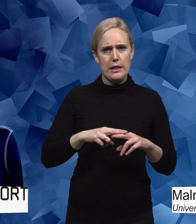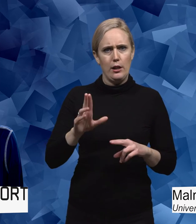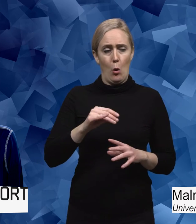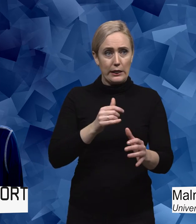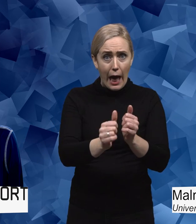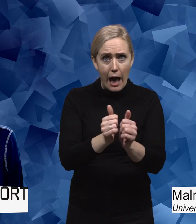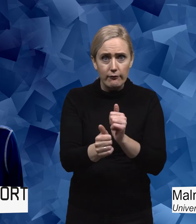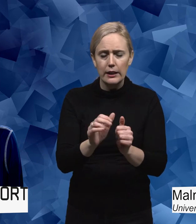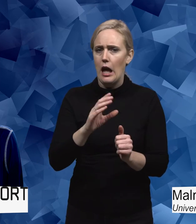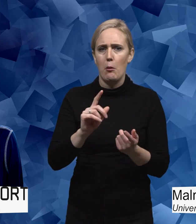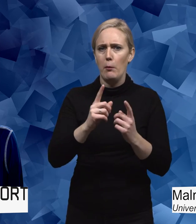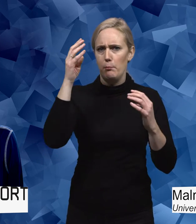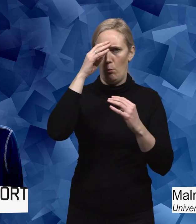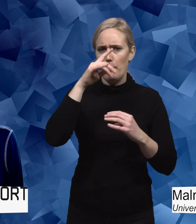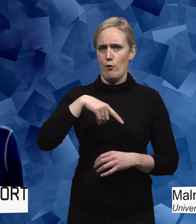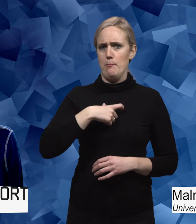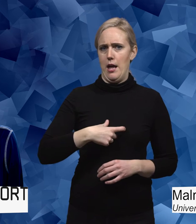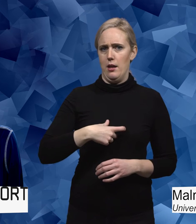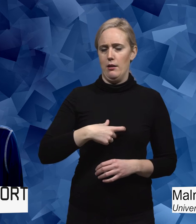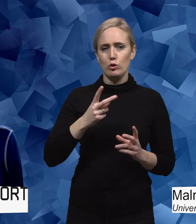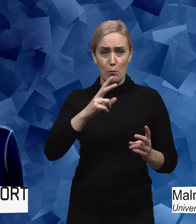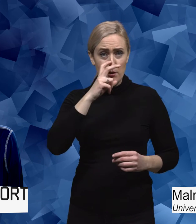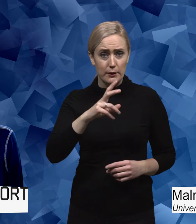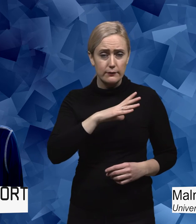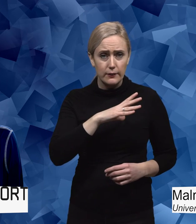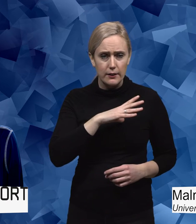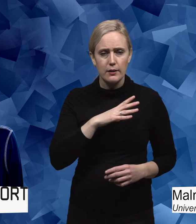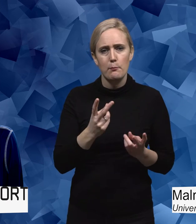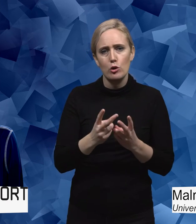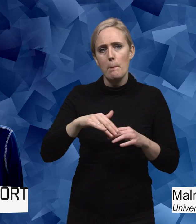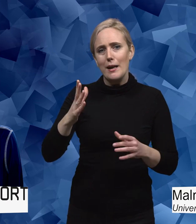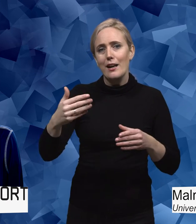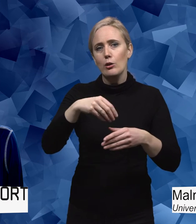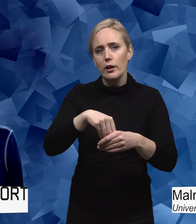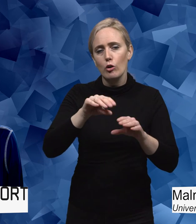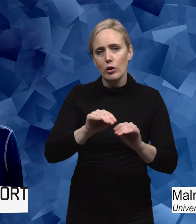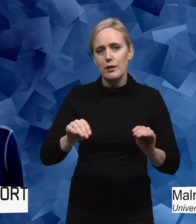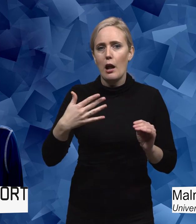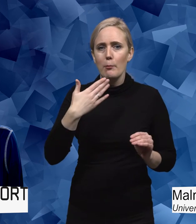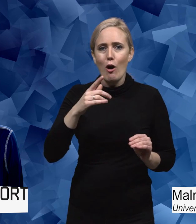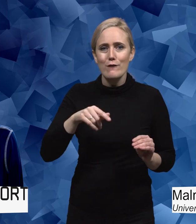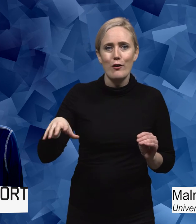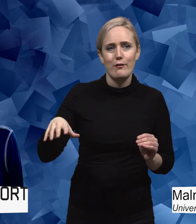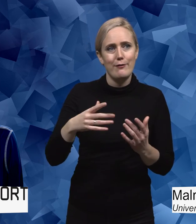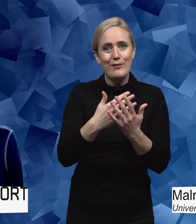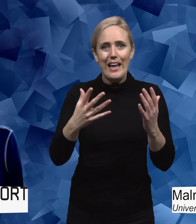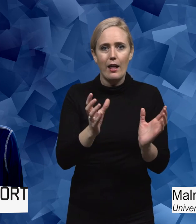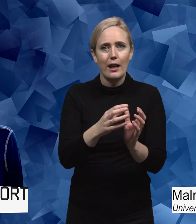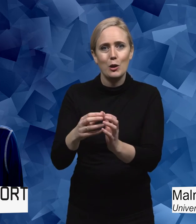väldigt problematiskt. Så att jag tänker mig att en mer inkluderande undervisning skulle kunna vara bra för fler kategorier av elever.